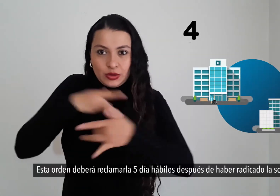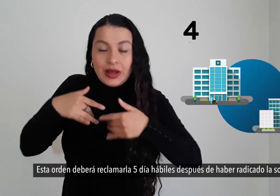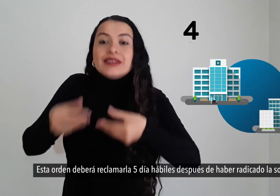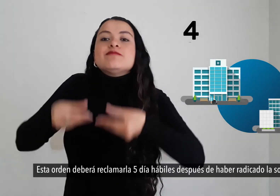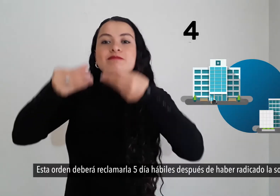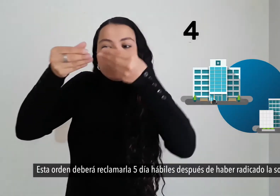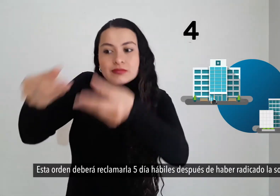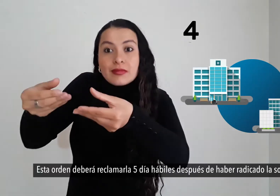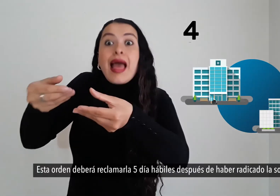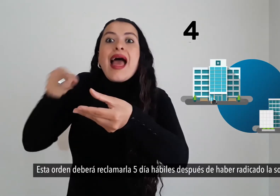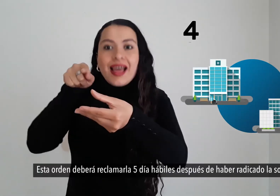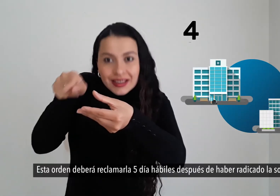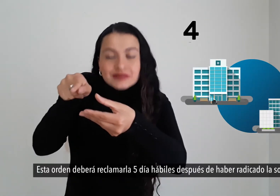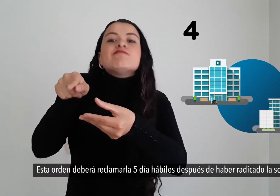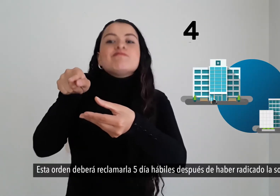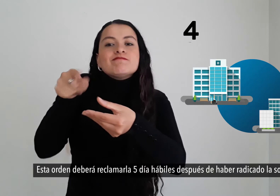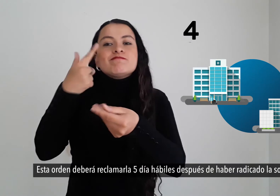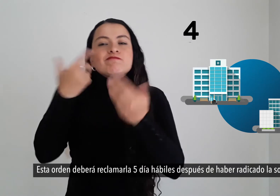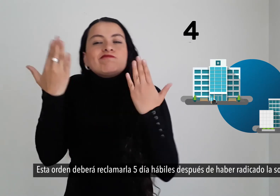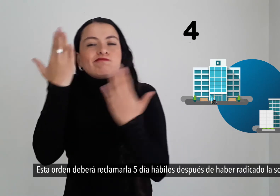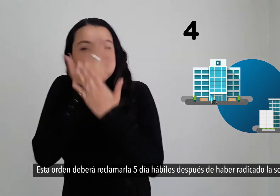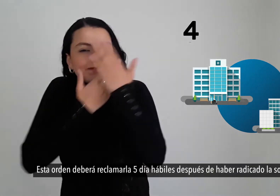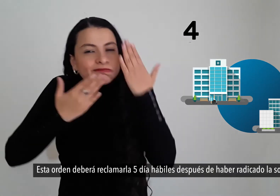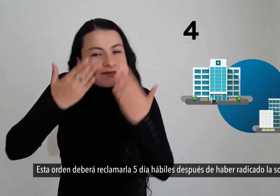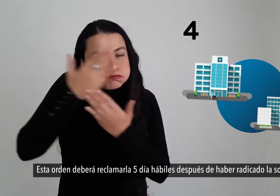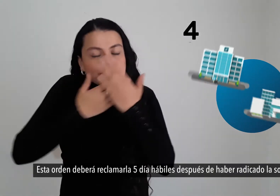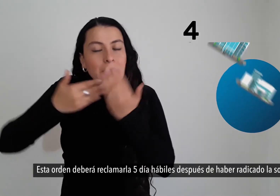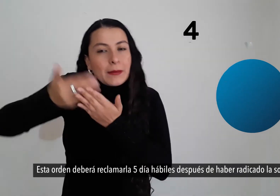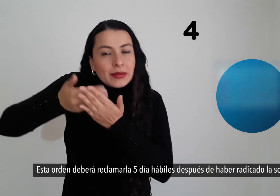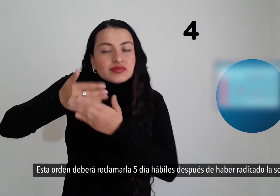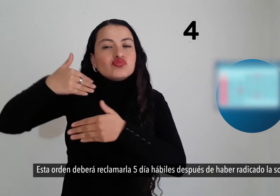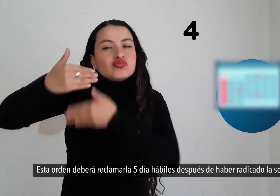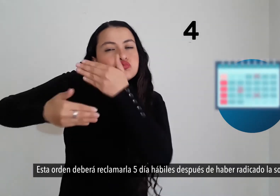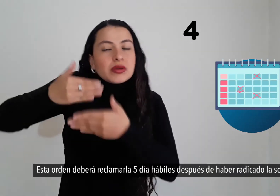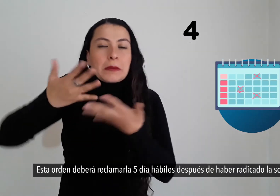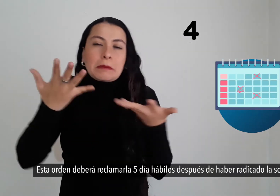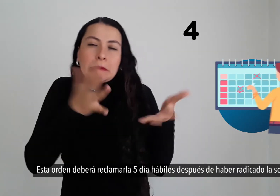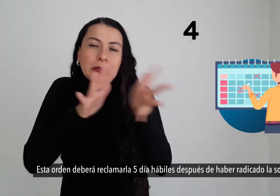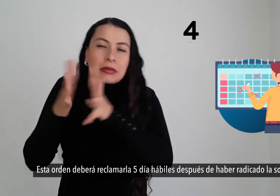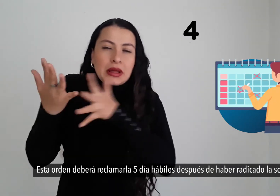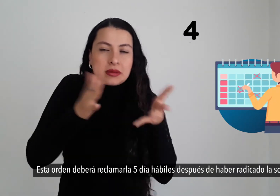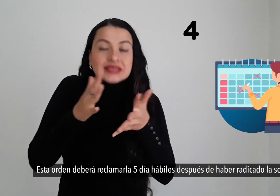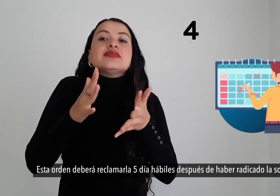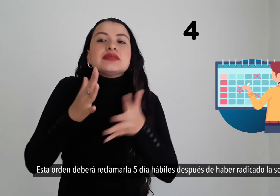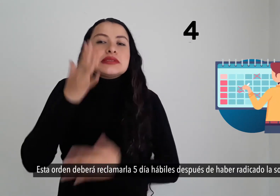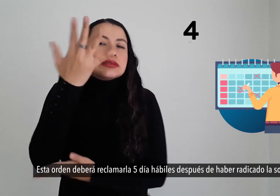Esta orden deberá reclamar las cinco días hábiles después de haber radicado la solicitud